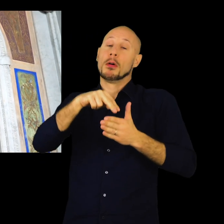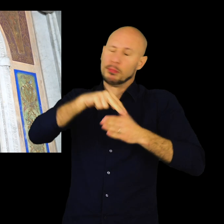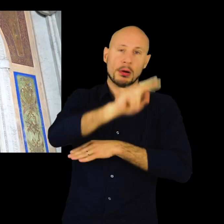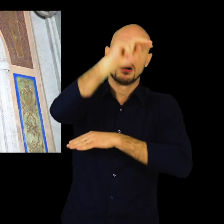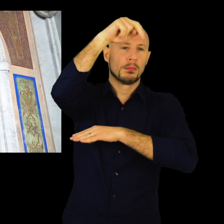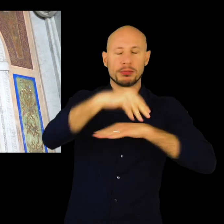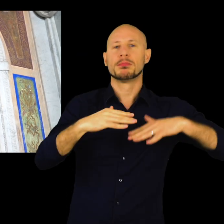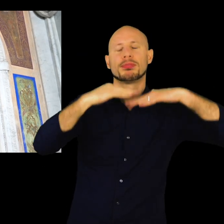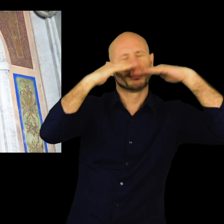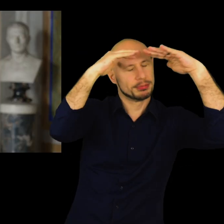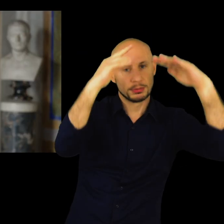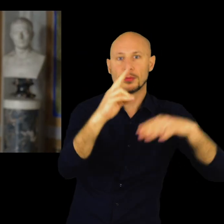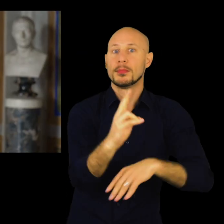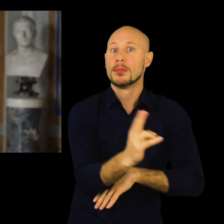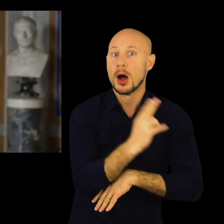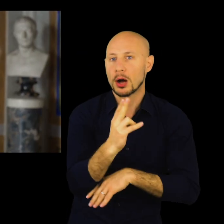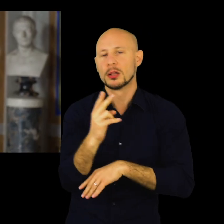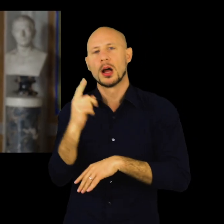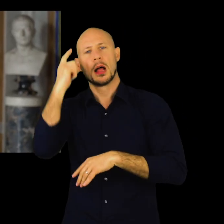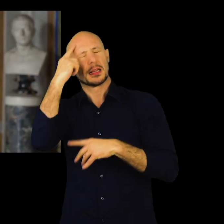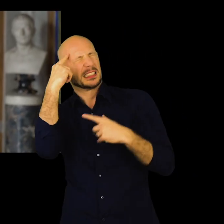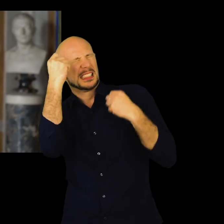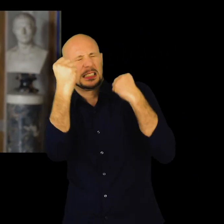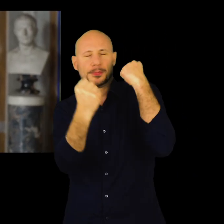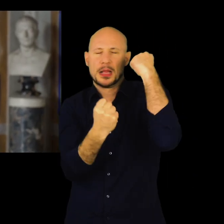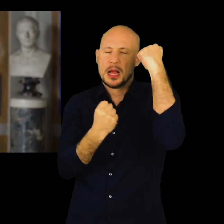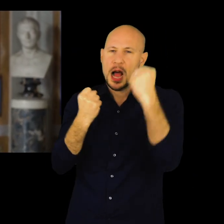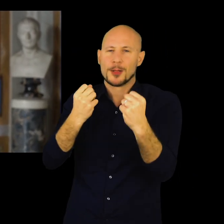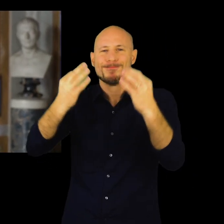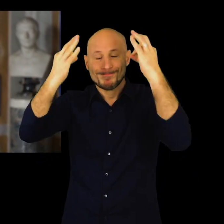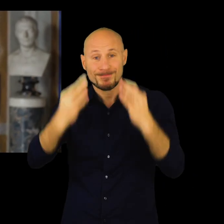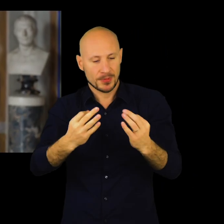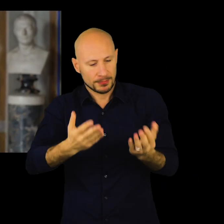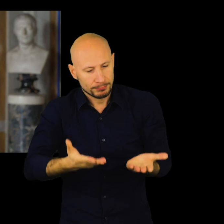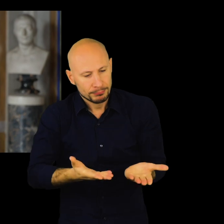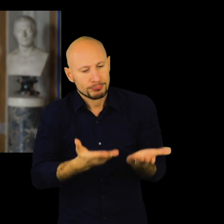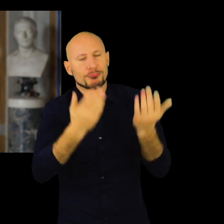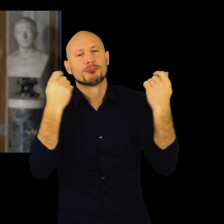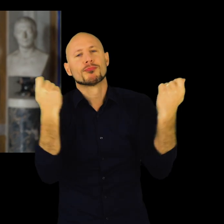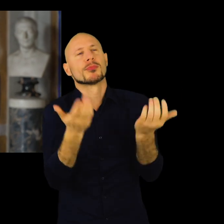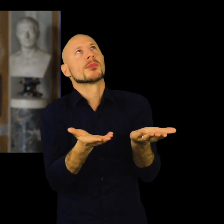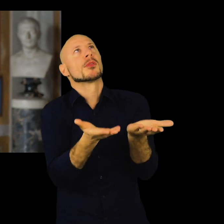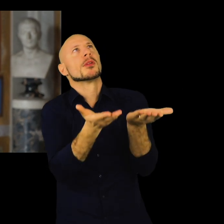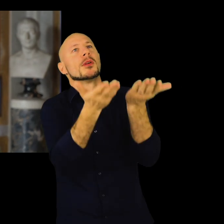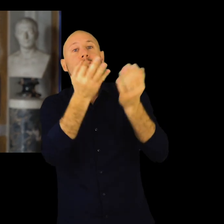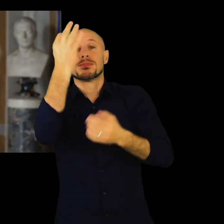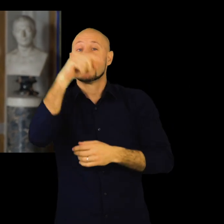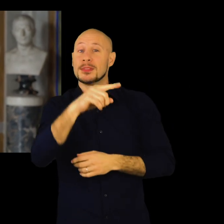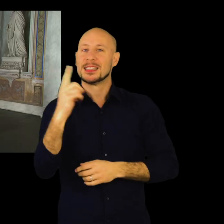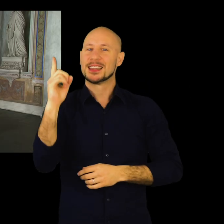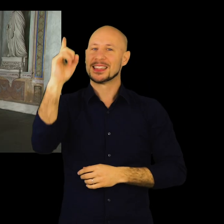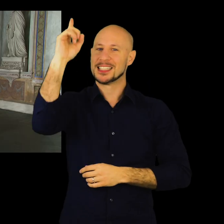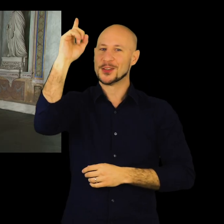poiché scivolò da una barca e morì nel fiume Nilo, annegando. Adriano, sconvolto, decise quindi di deificarlo,